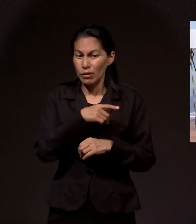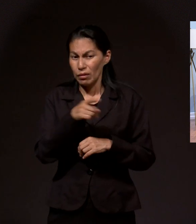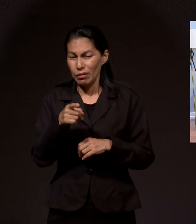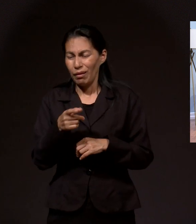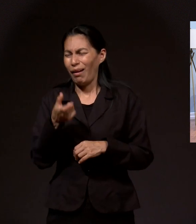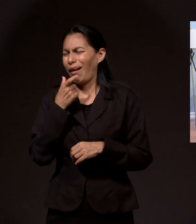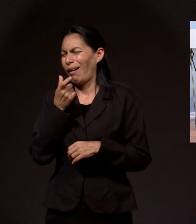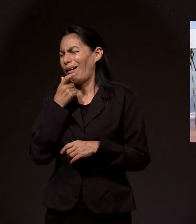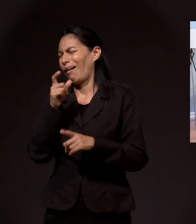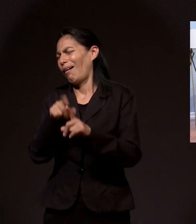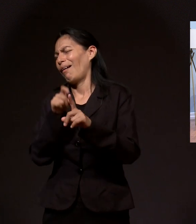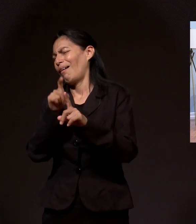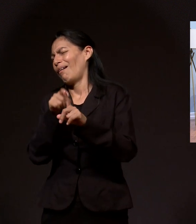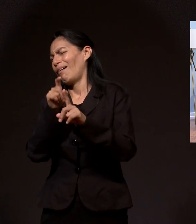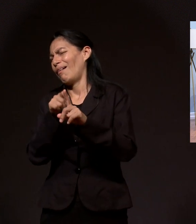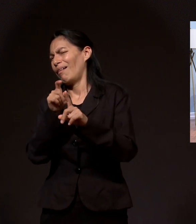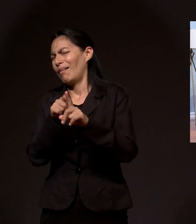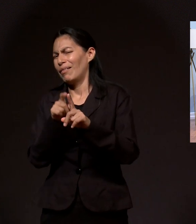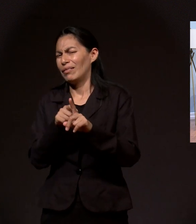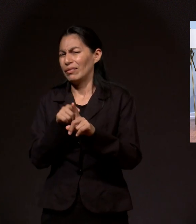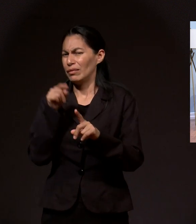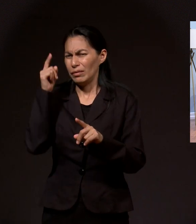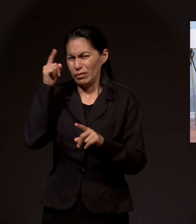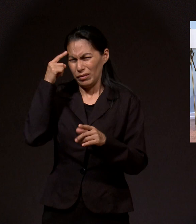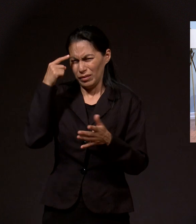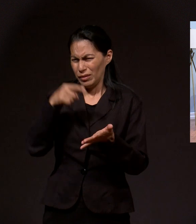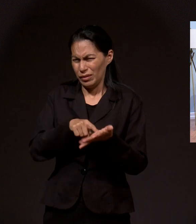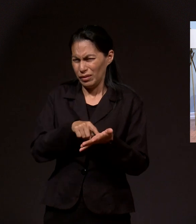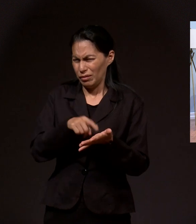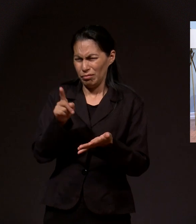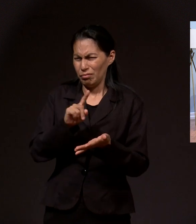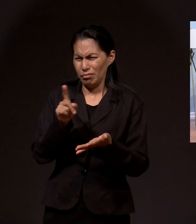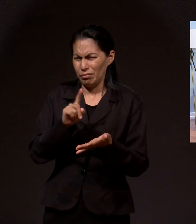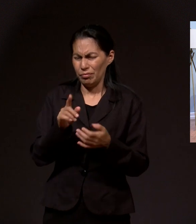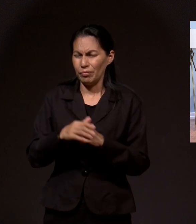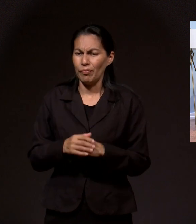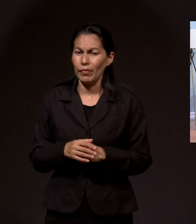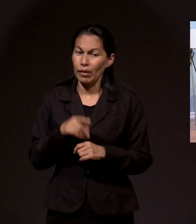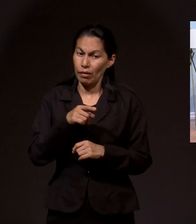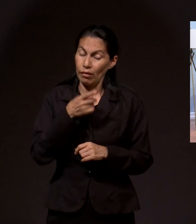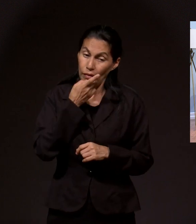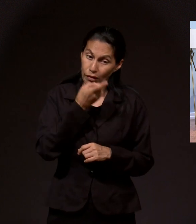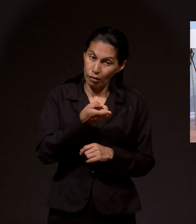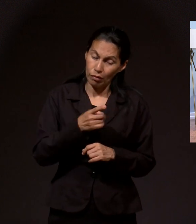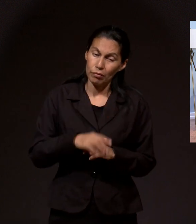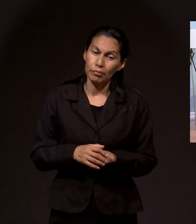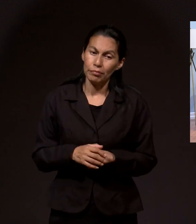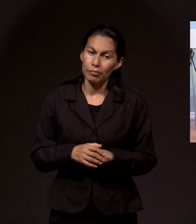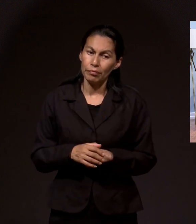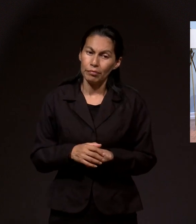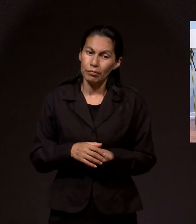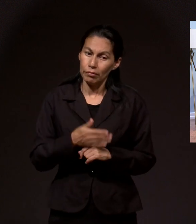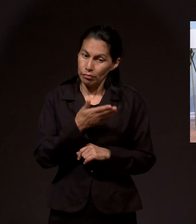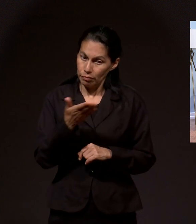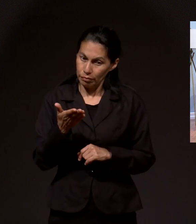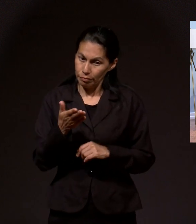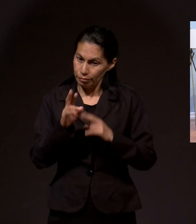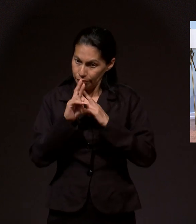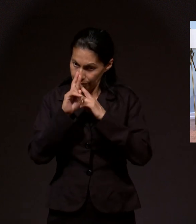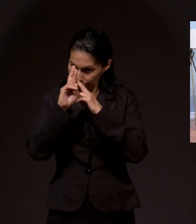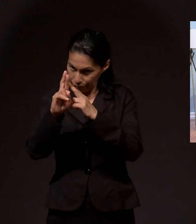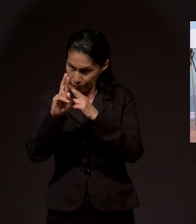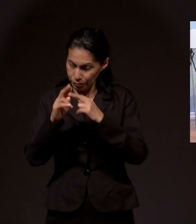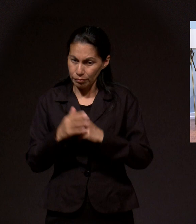Y se empezaron a burlar. No cree, porque no creían. Y Él inmediatamente les dijo, ¿saben qué?